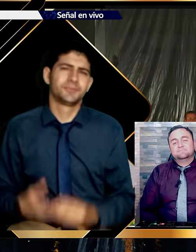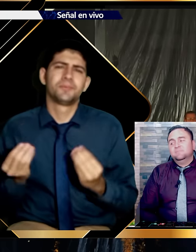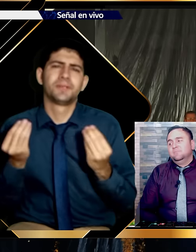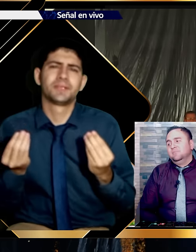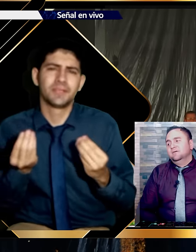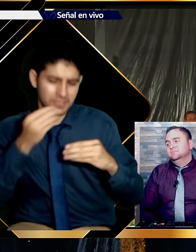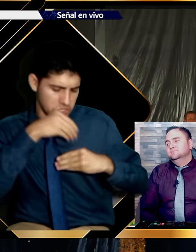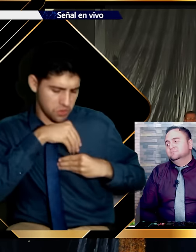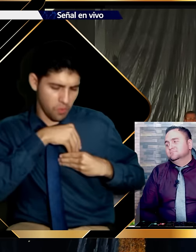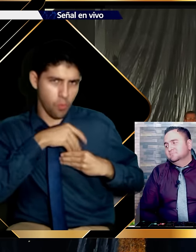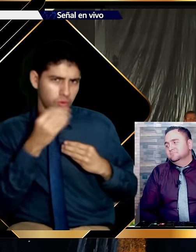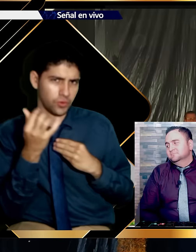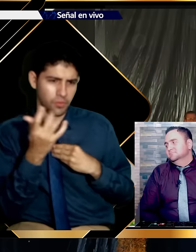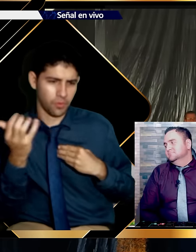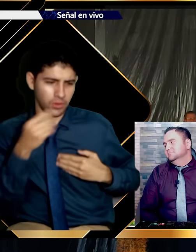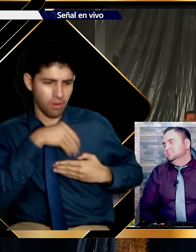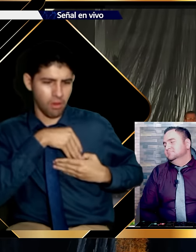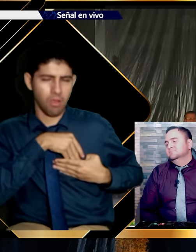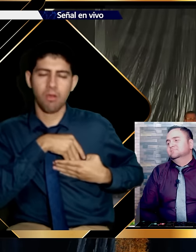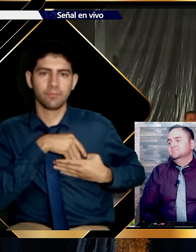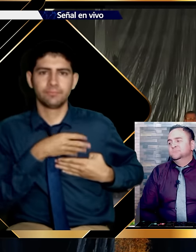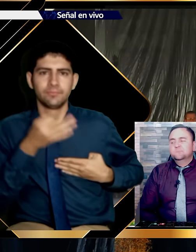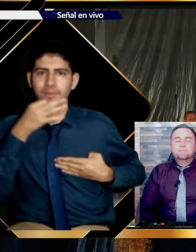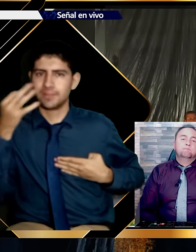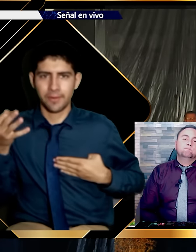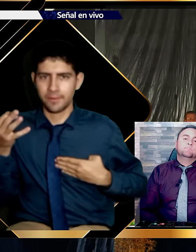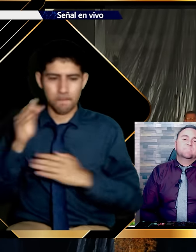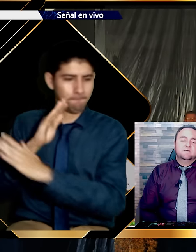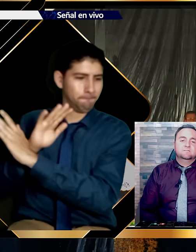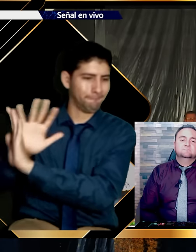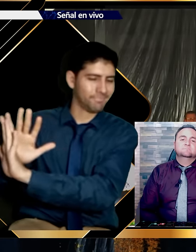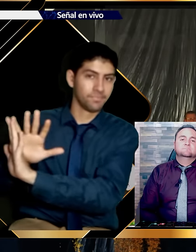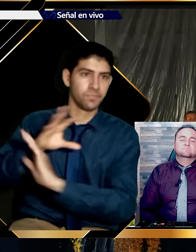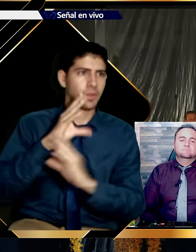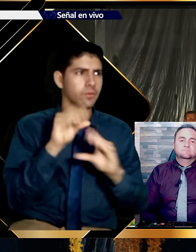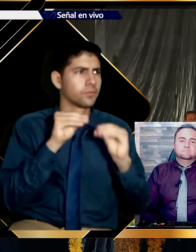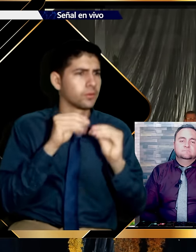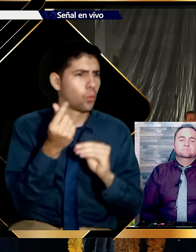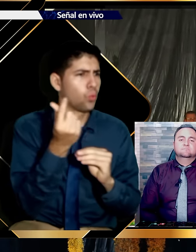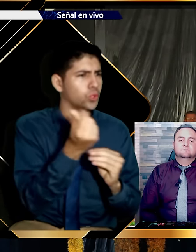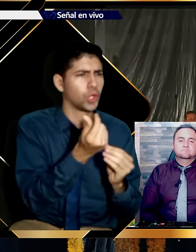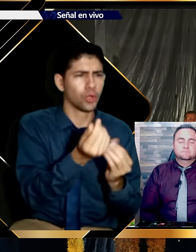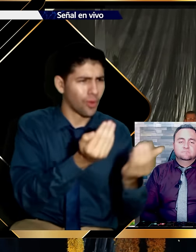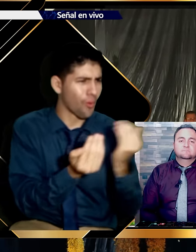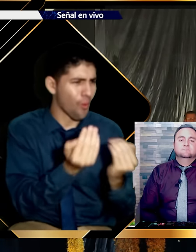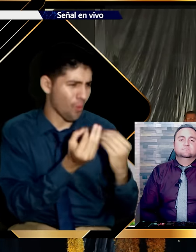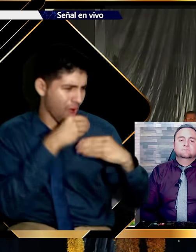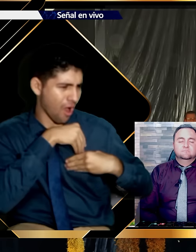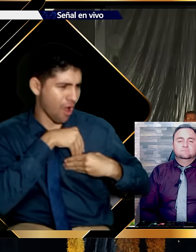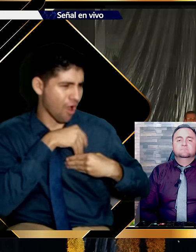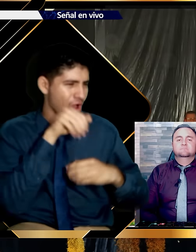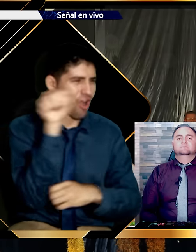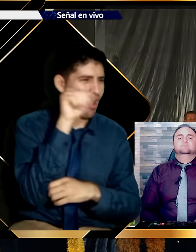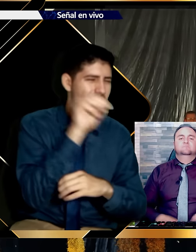¿De qué sirve tener el bolsillo lleno? Si la verdad no está conmigo. ¿De